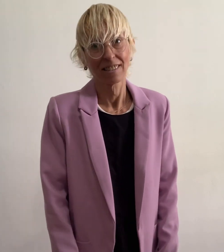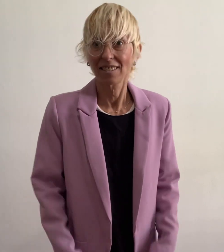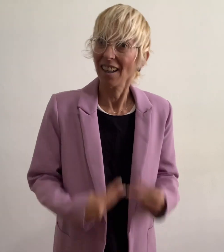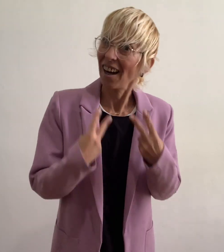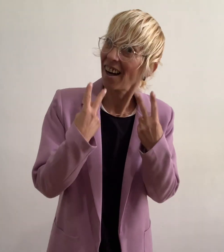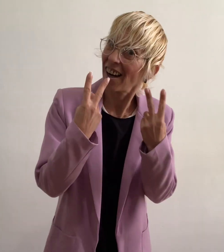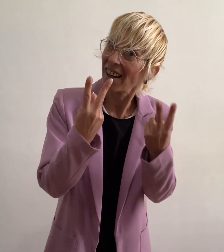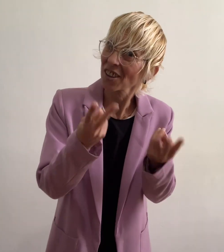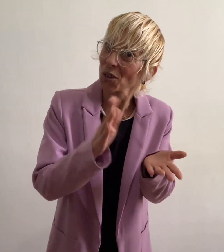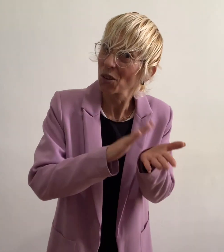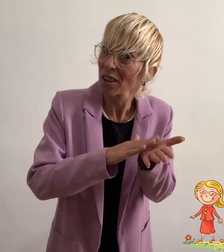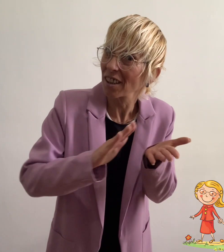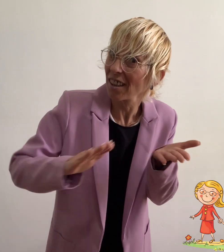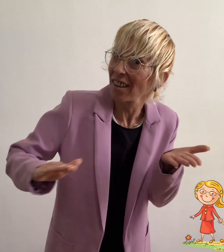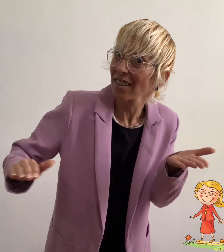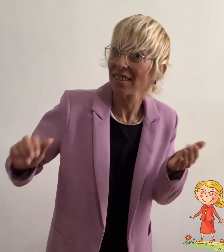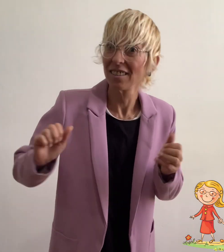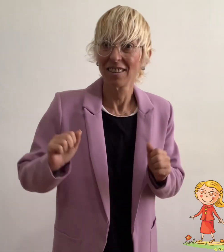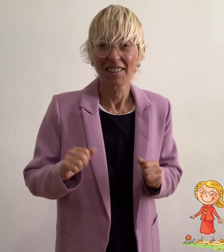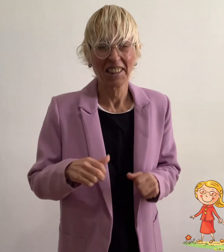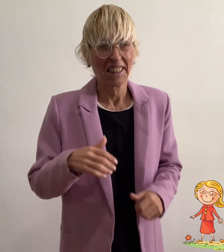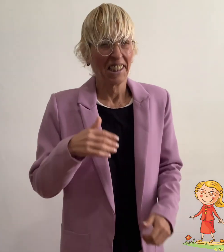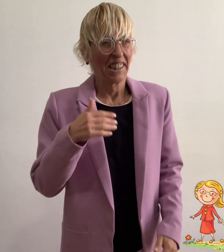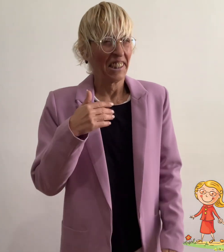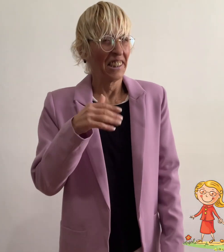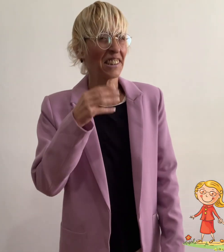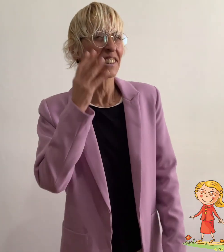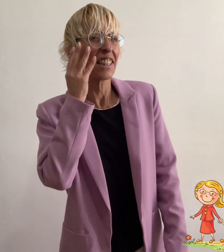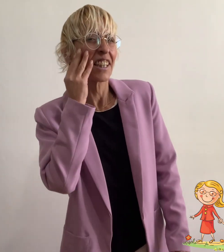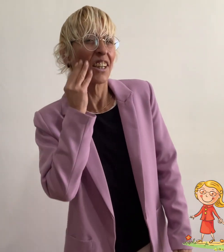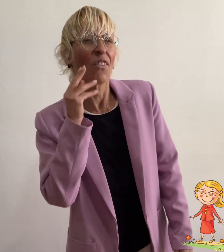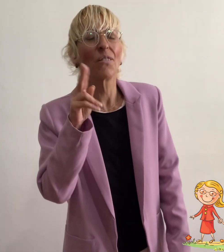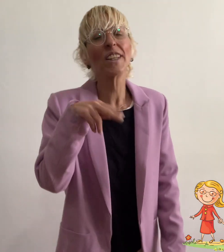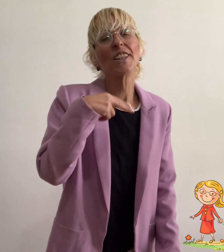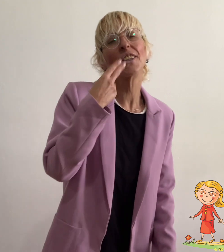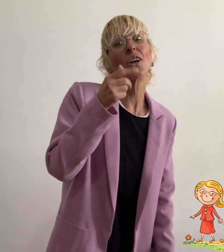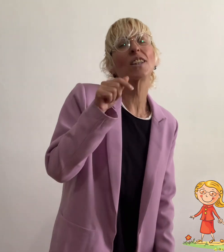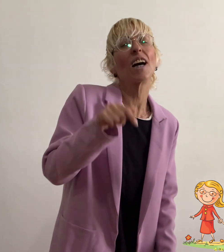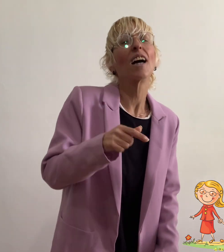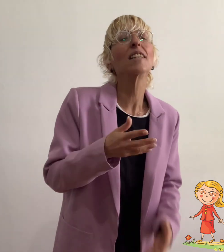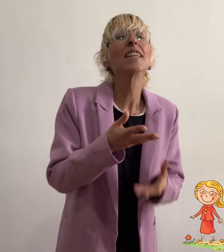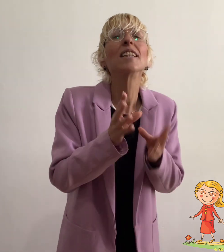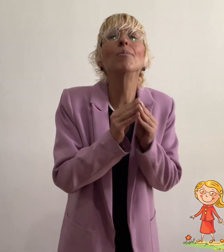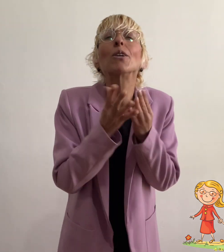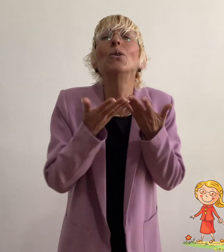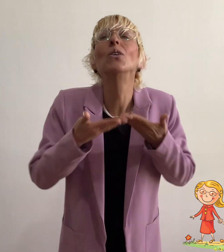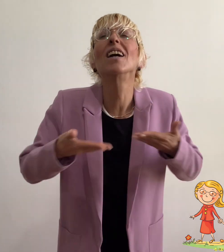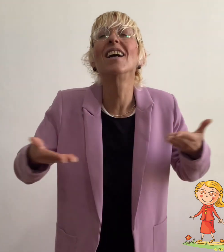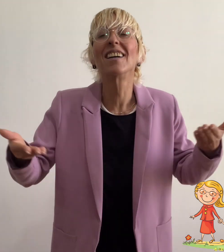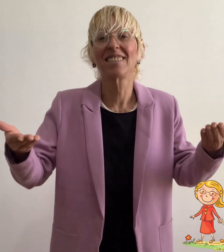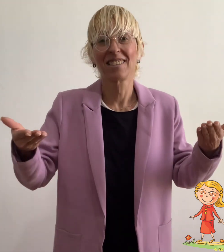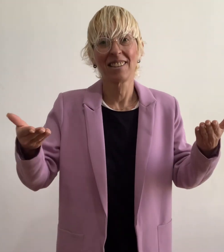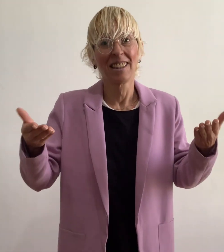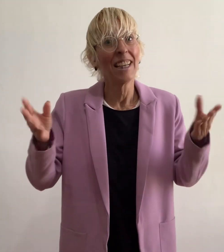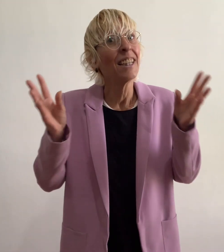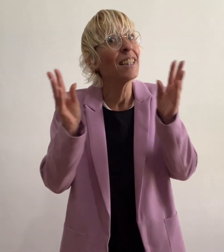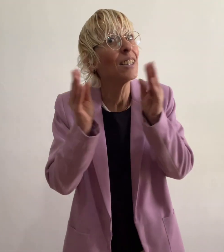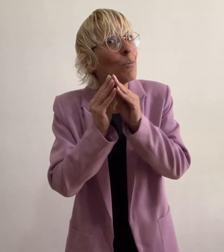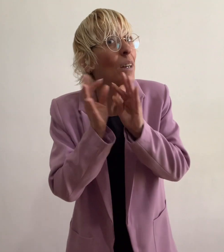חזרנו לגן איזה כיף להיות כאן עם כולן עם